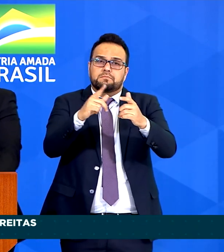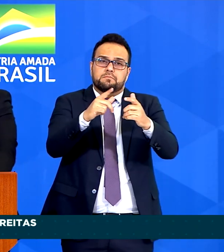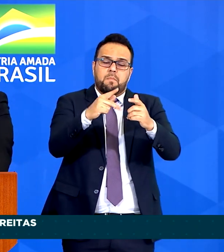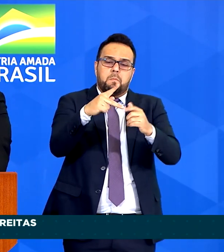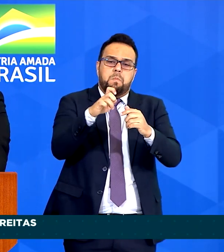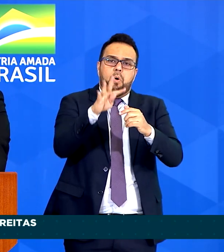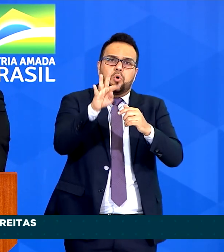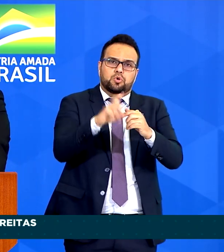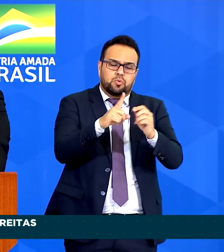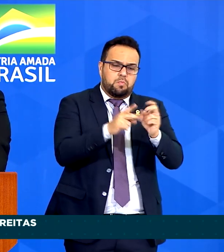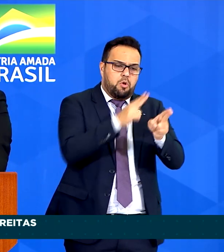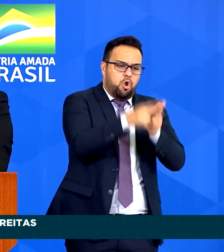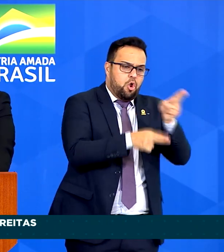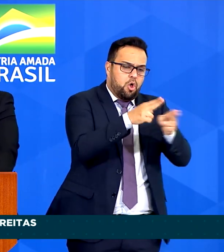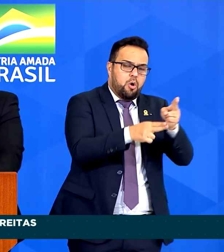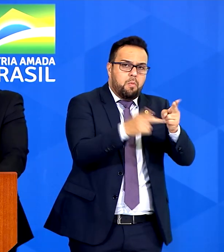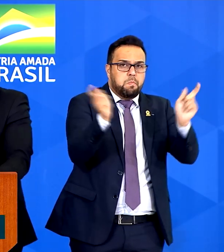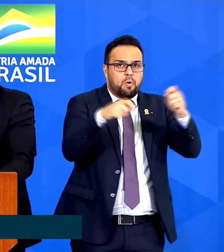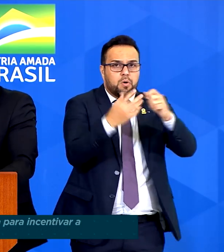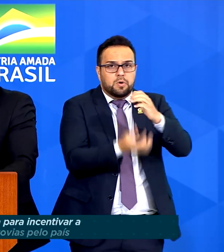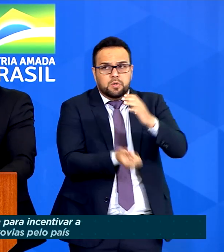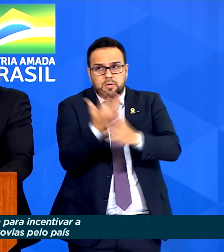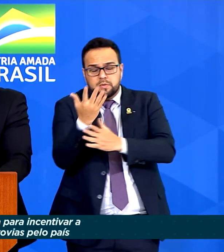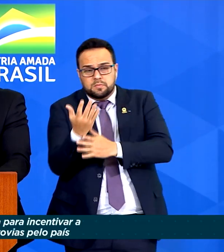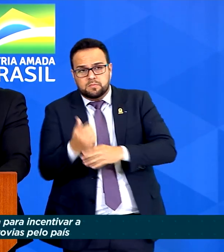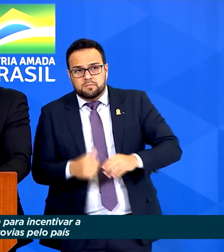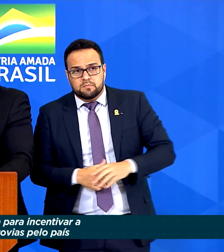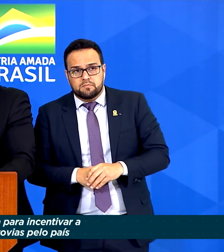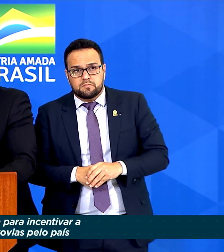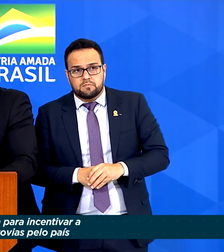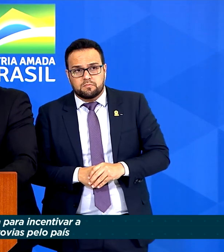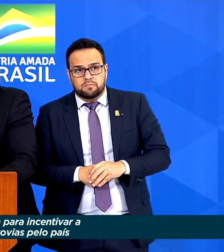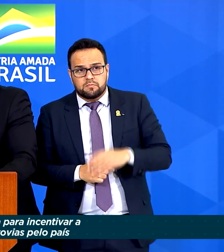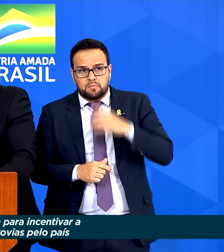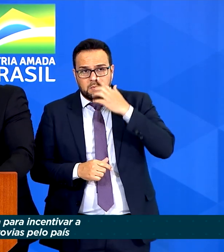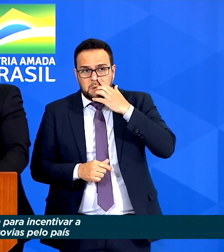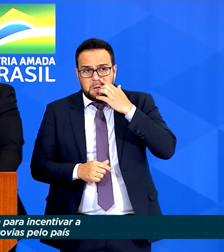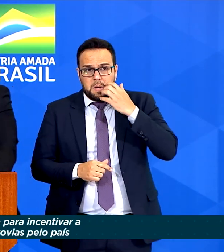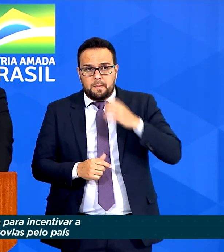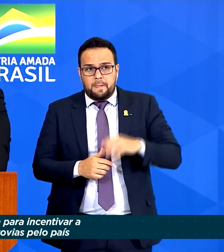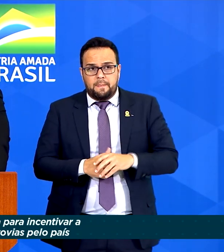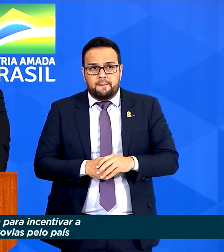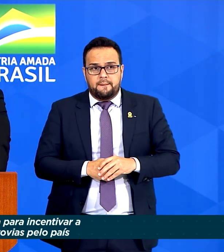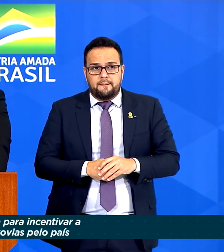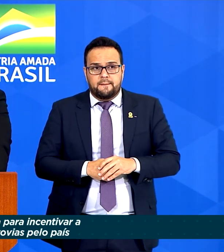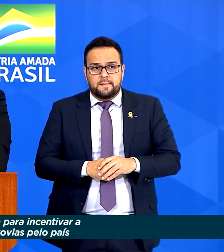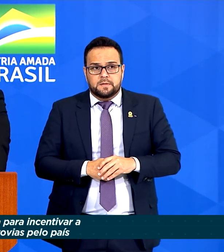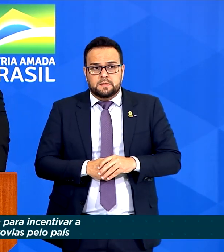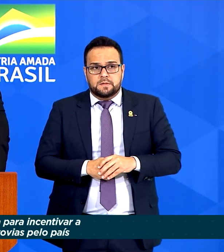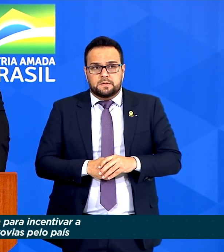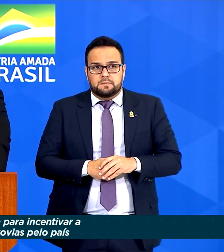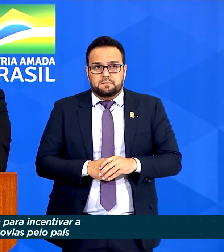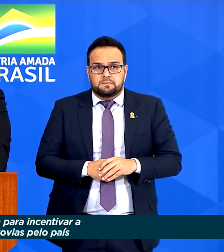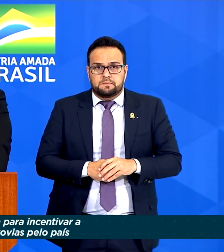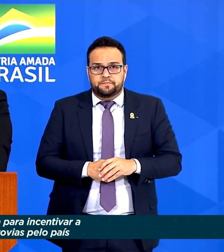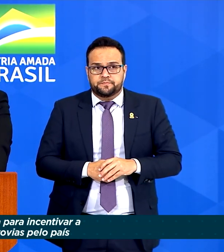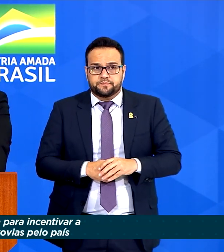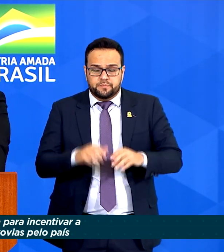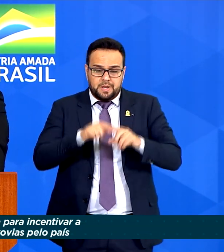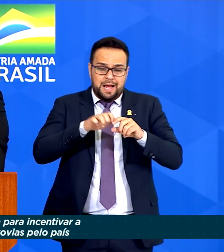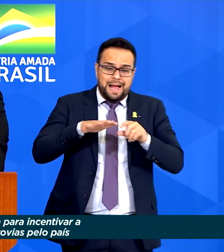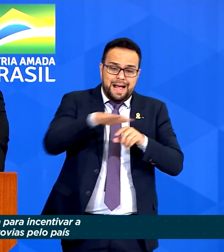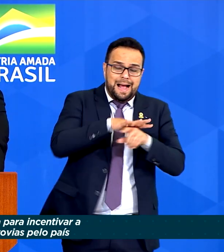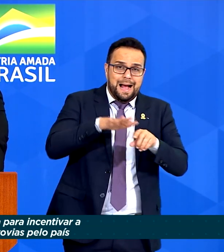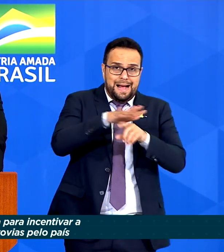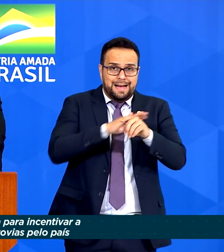Quantos ramais podem surgir de short lines para ligar áreas de produção a